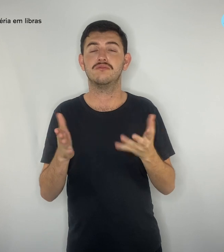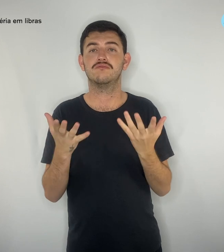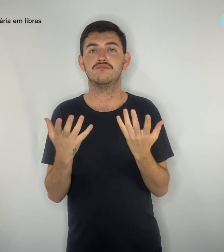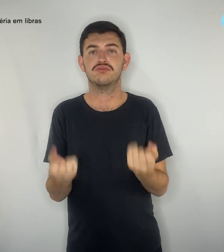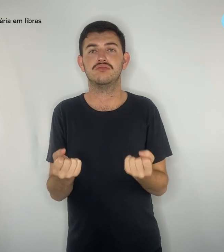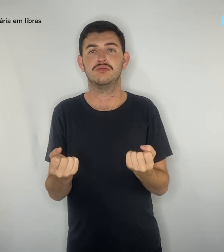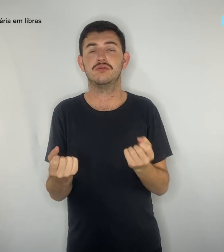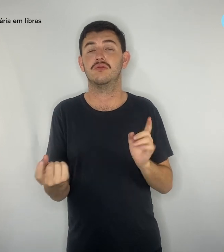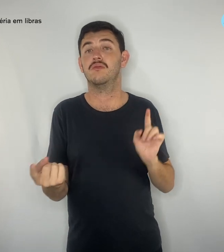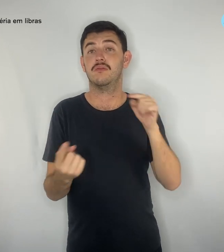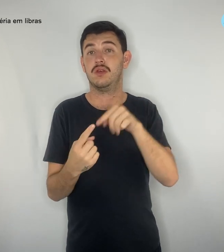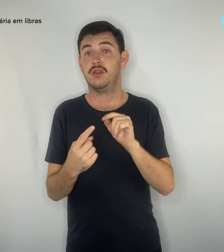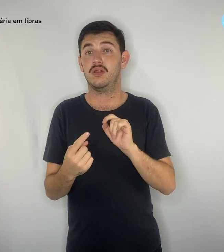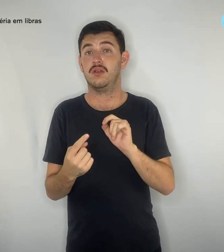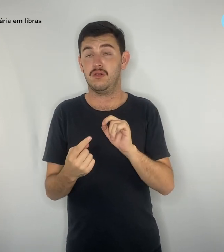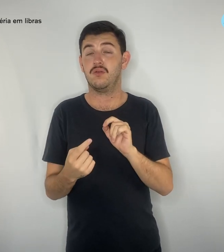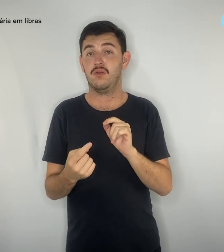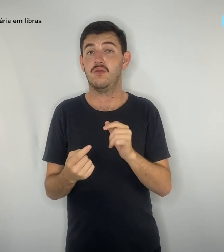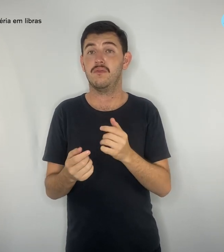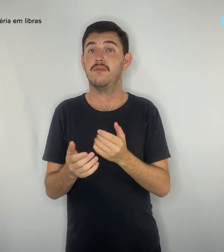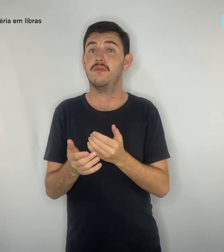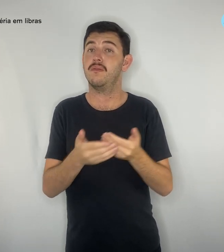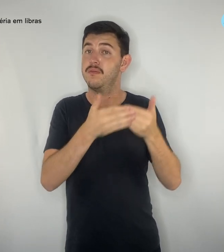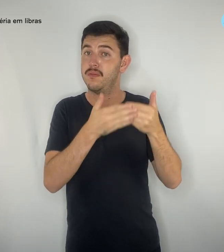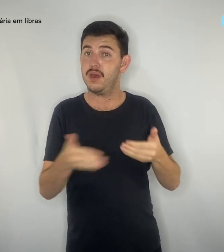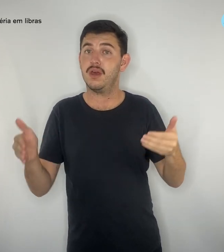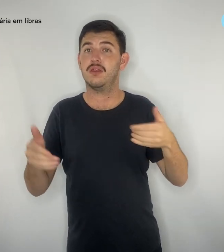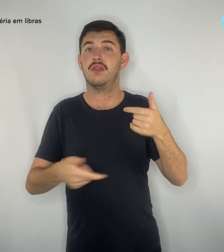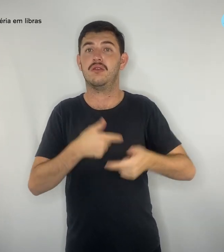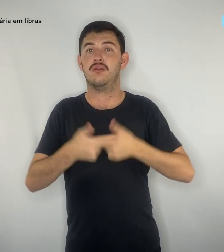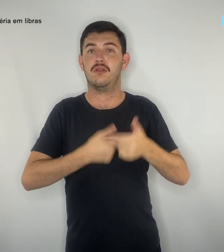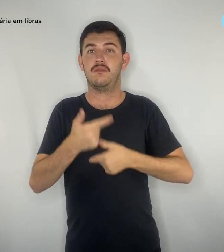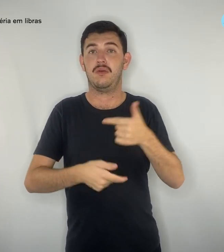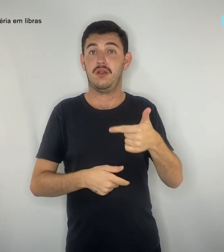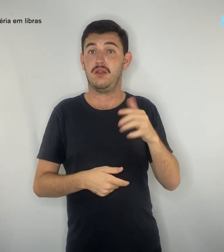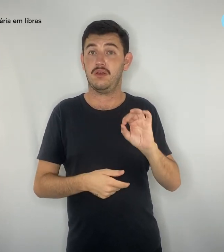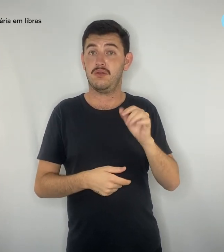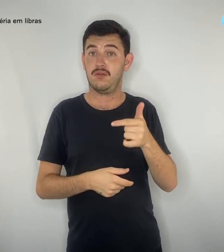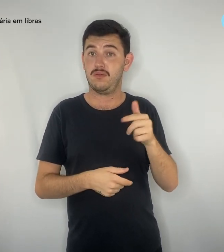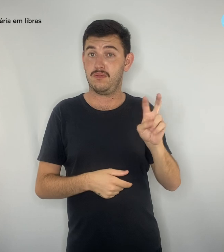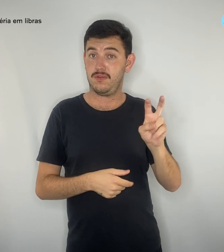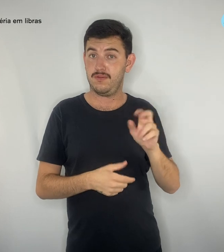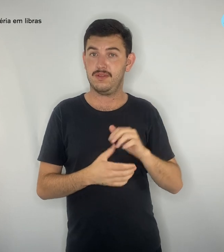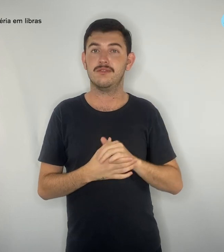entrarem em vigor em 2025. 5. 5. E aí